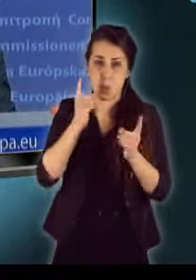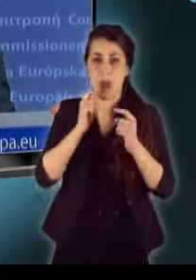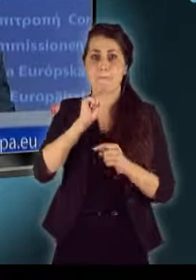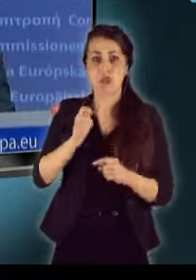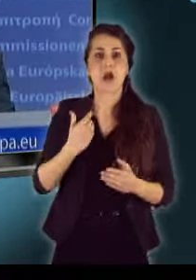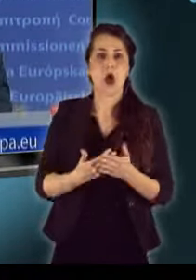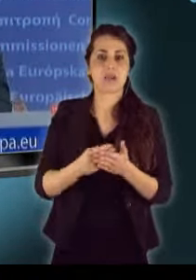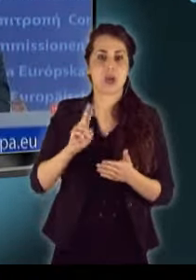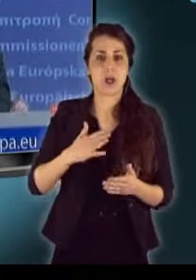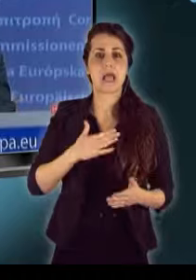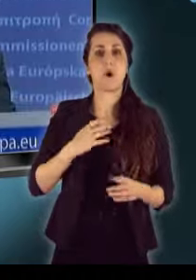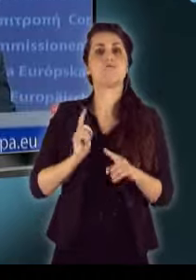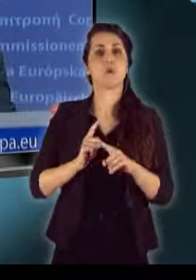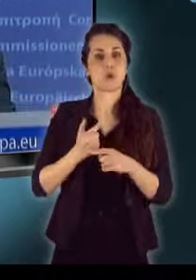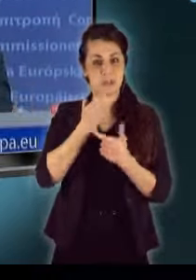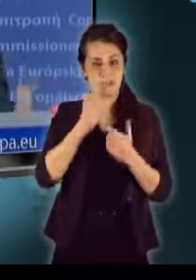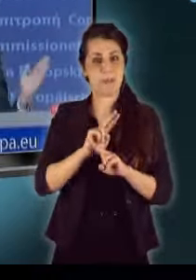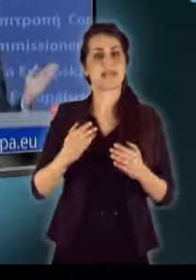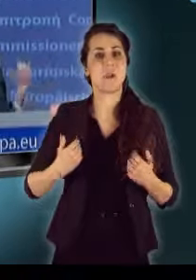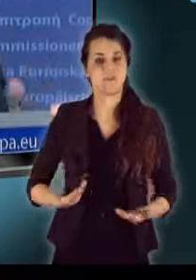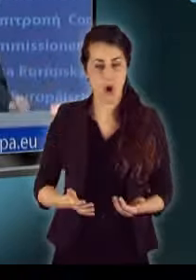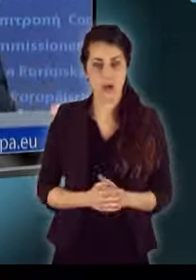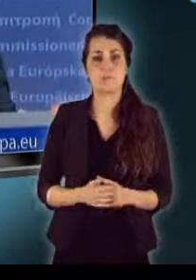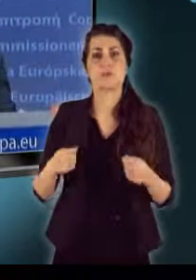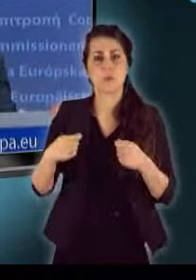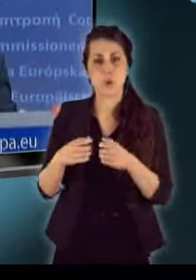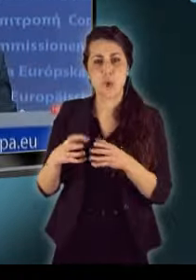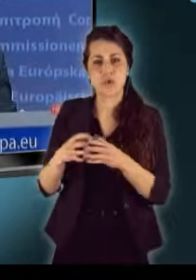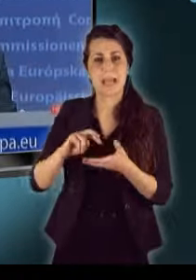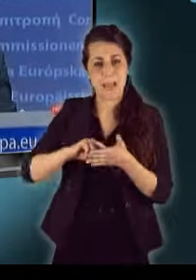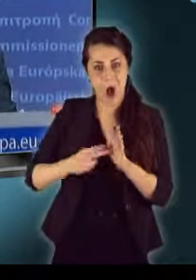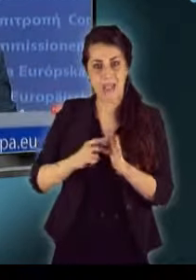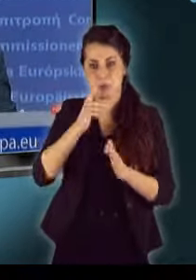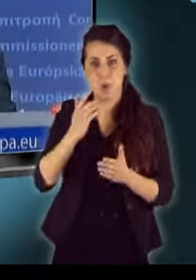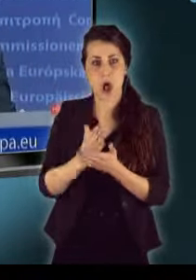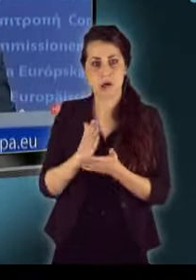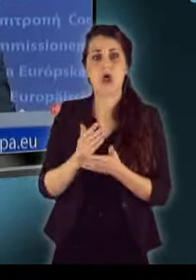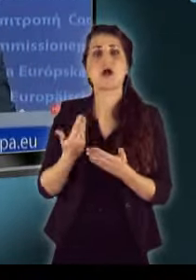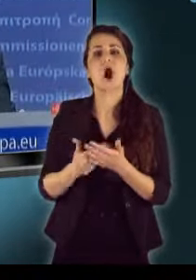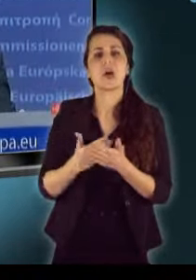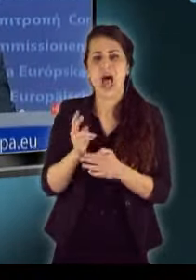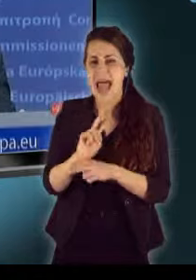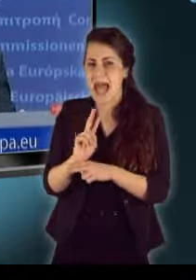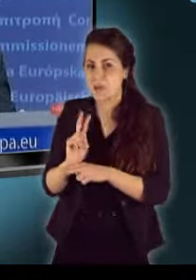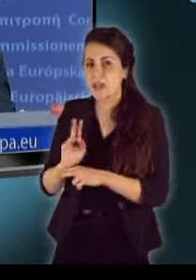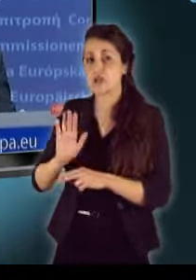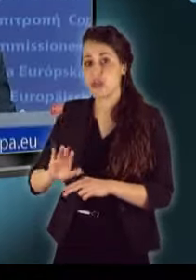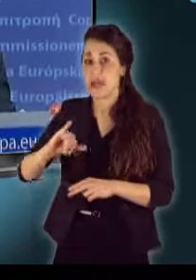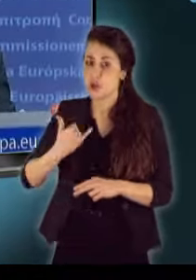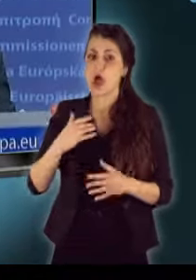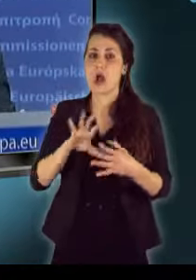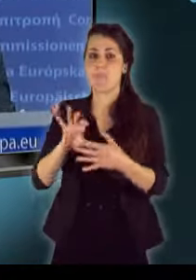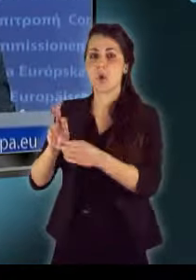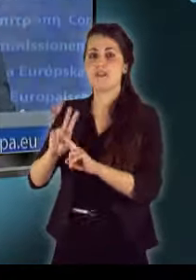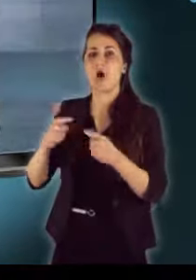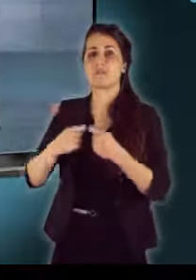gazdaságról nekünk pontosabb információink vannak. Közösségi mechanizmust alkalmazunk a gazdaságok ellenőrzésére, és kapcsolatban állunk a